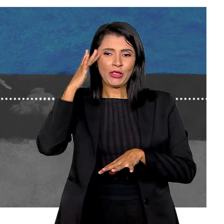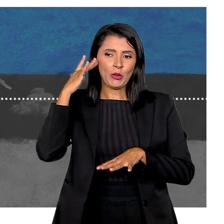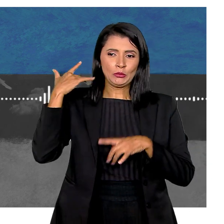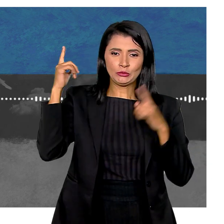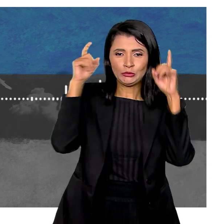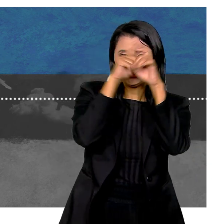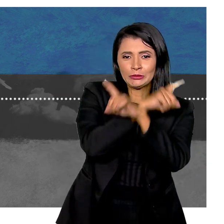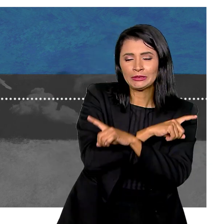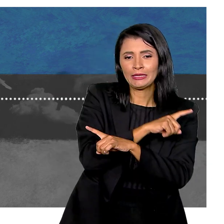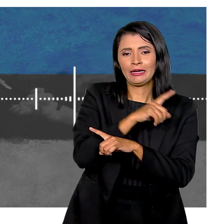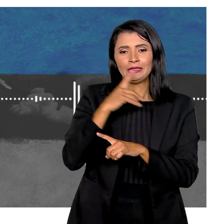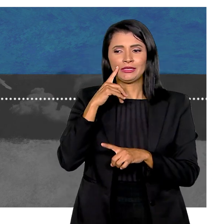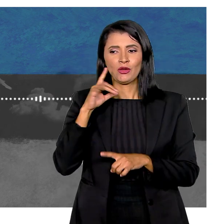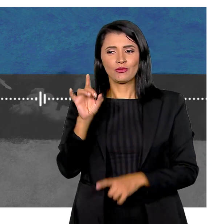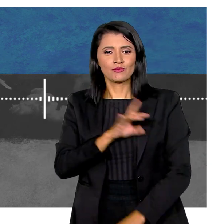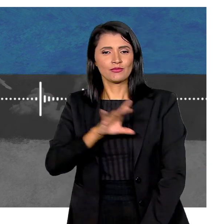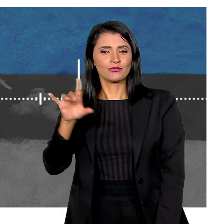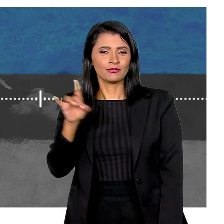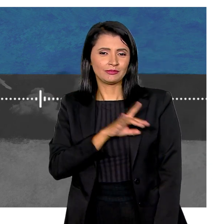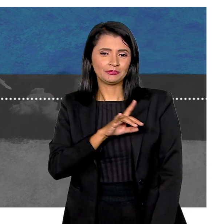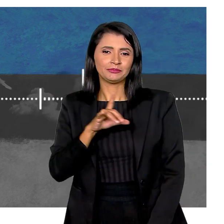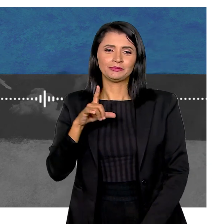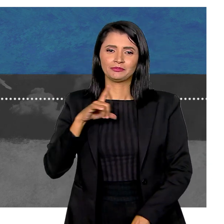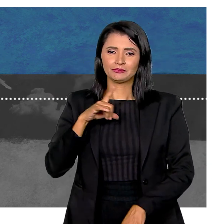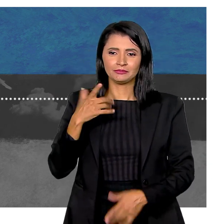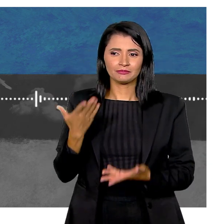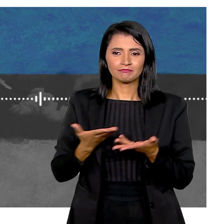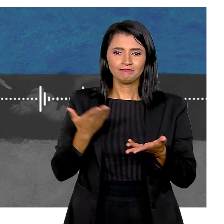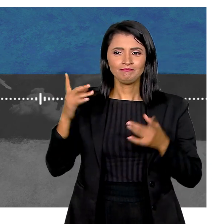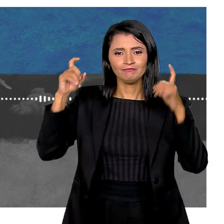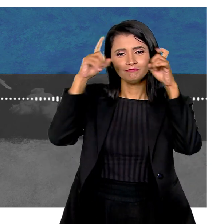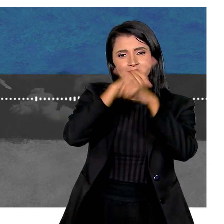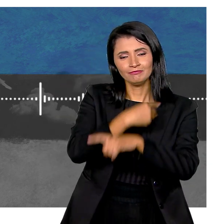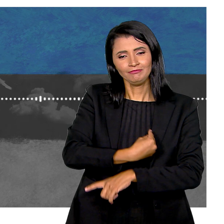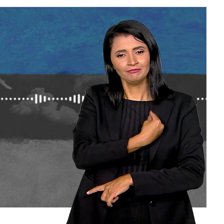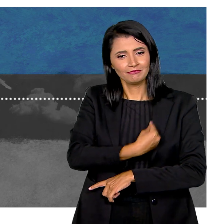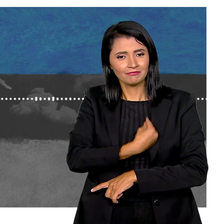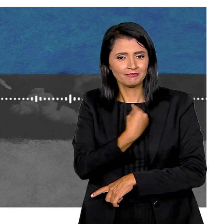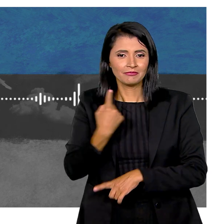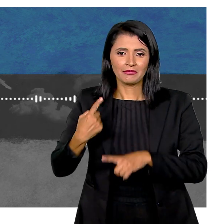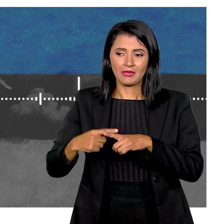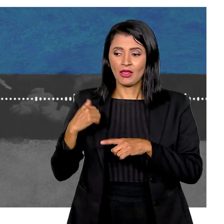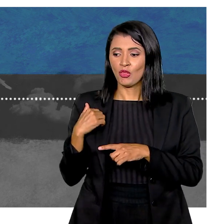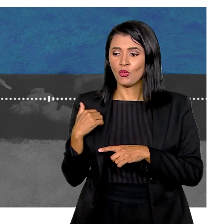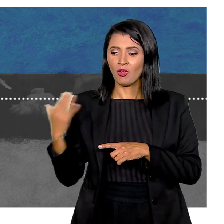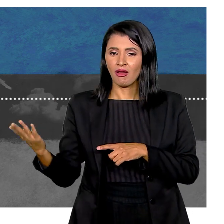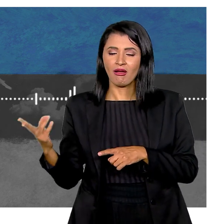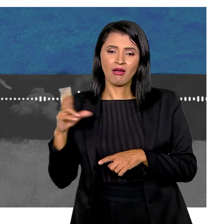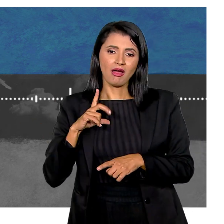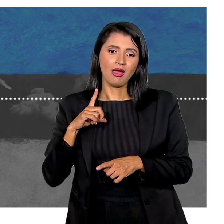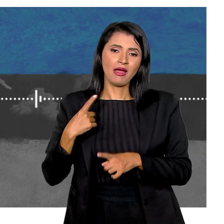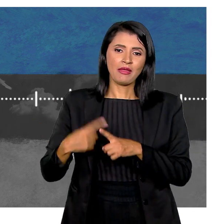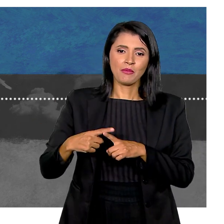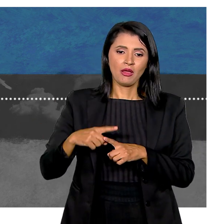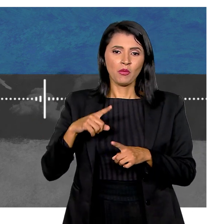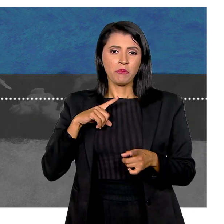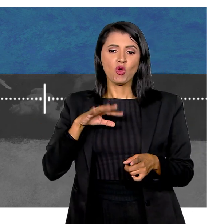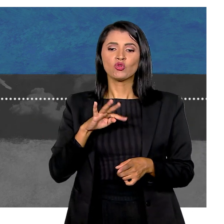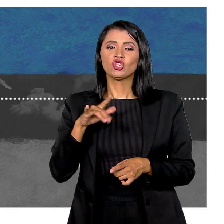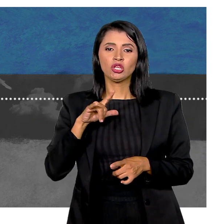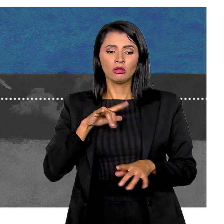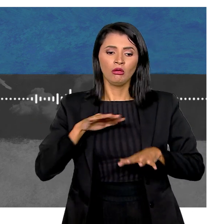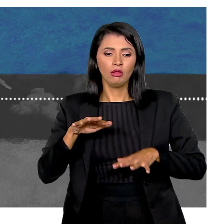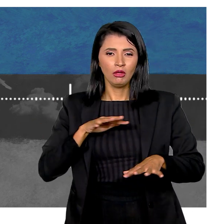teve muita dificuldade Eu fico com medo de ter muita dificuldade na vida De ser zoado Por causa dos meus